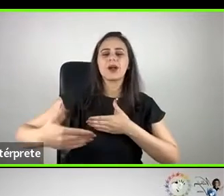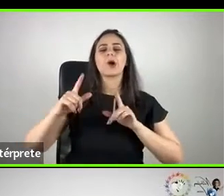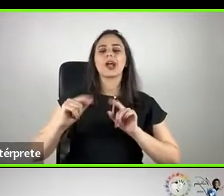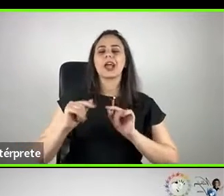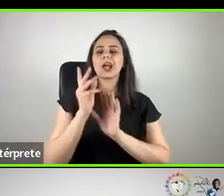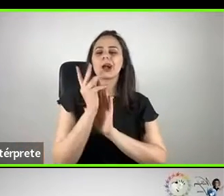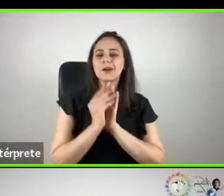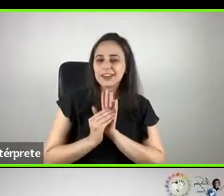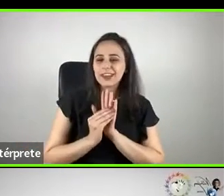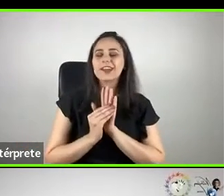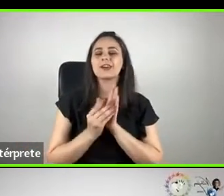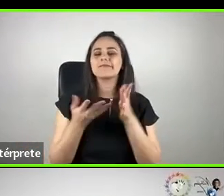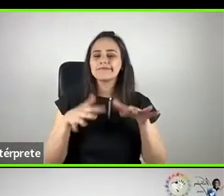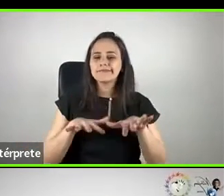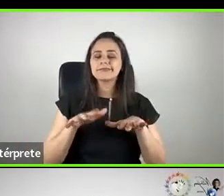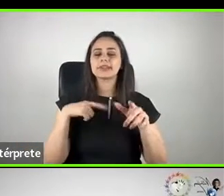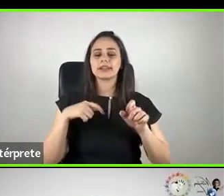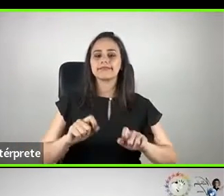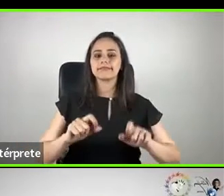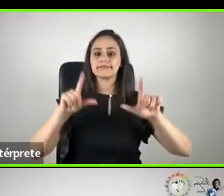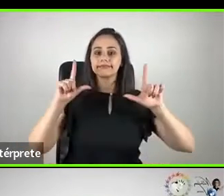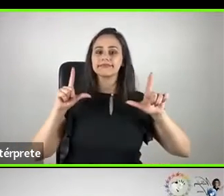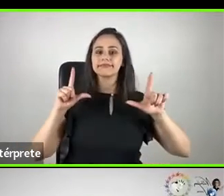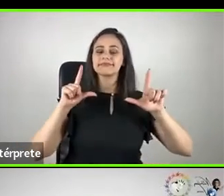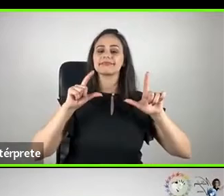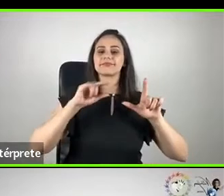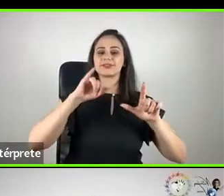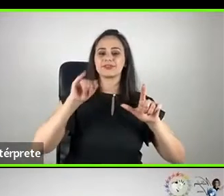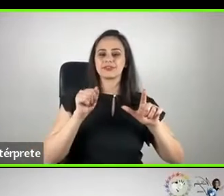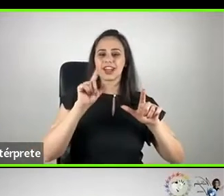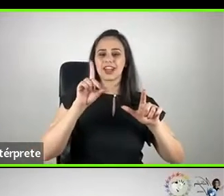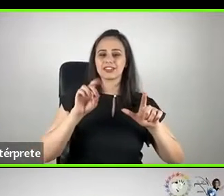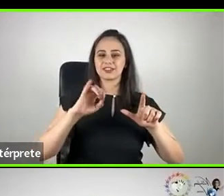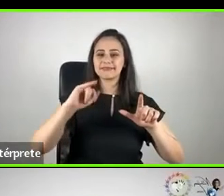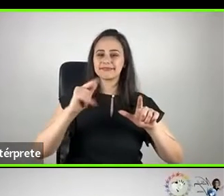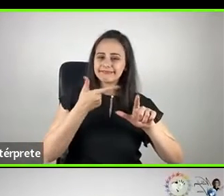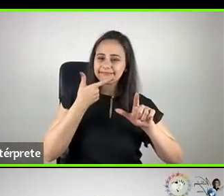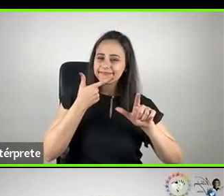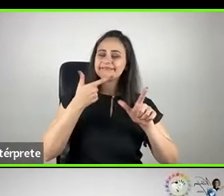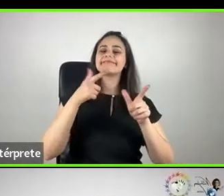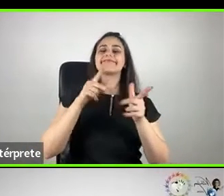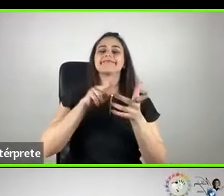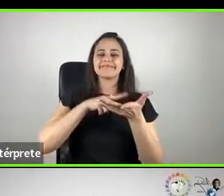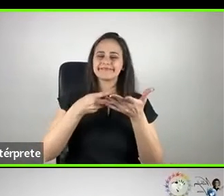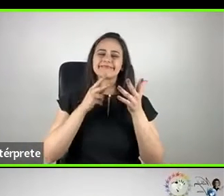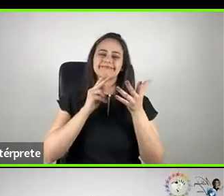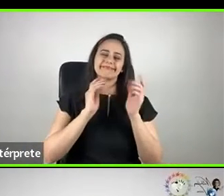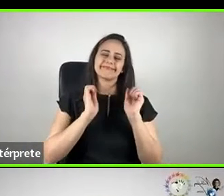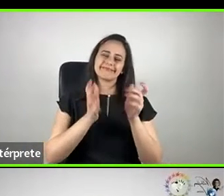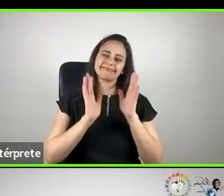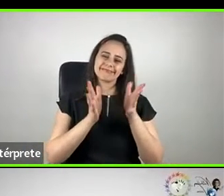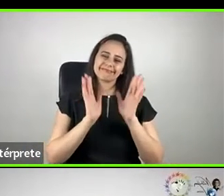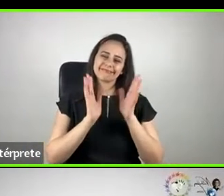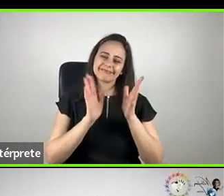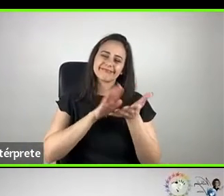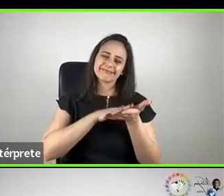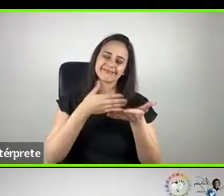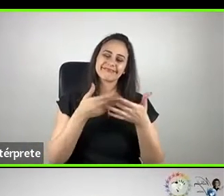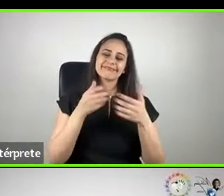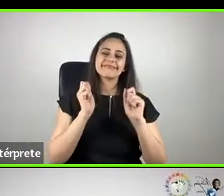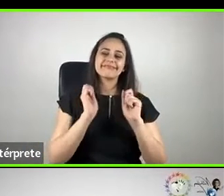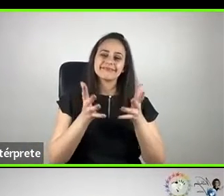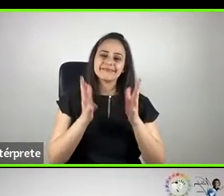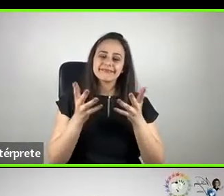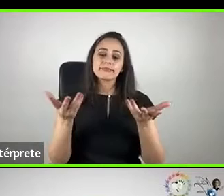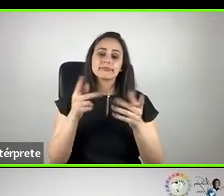gente fixa a Jade pra ela tá fazendo a tradução em livros aqui e vamos tentar aqui também fazer com que ela consiga ser